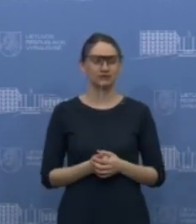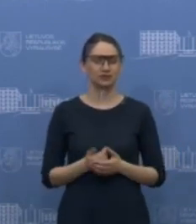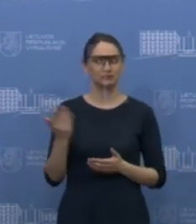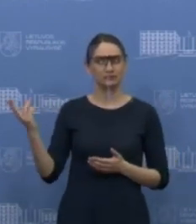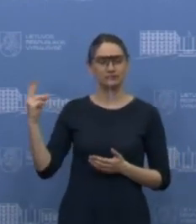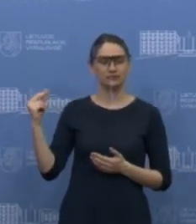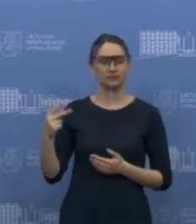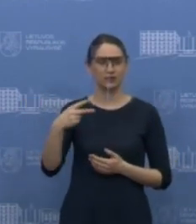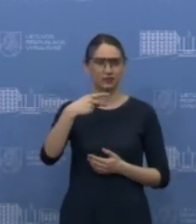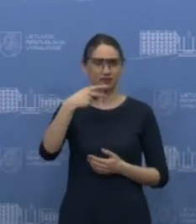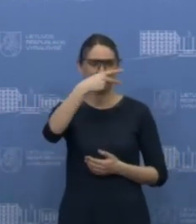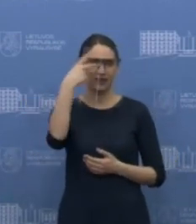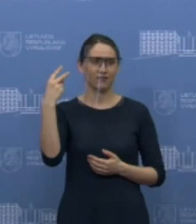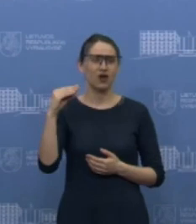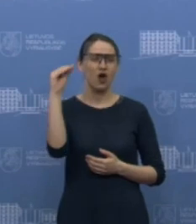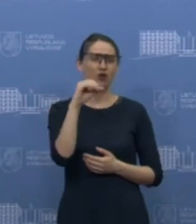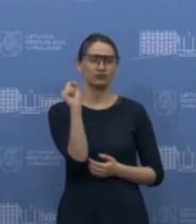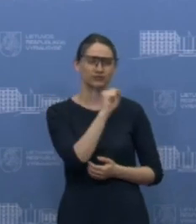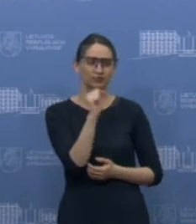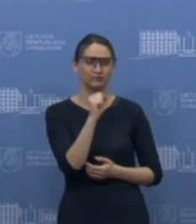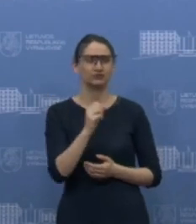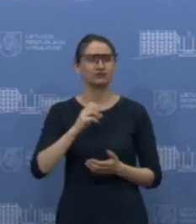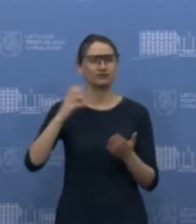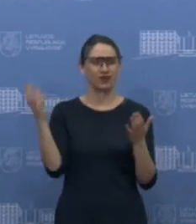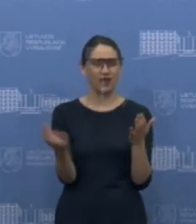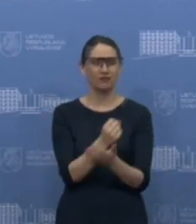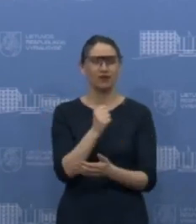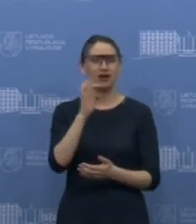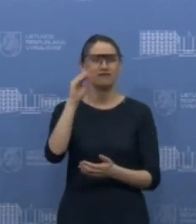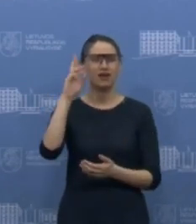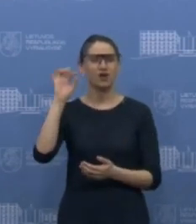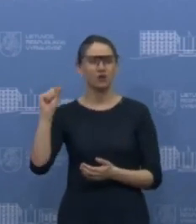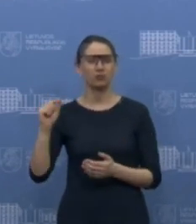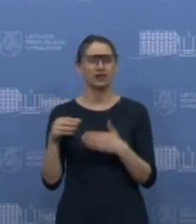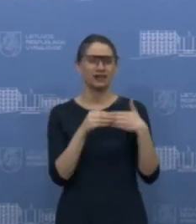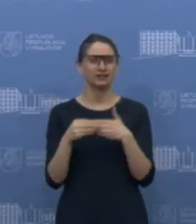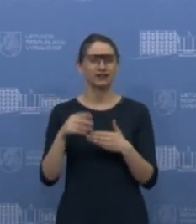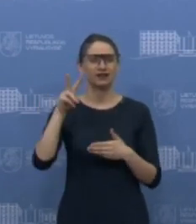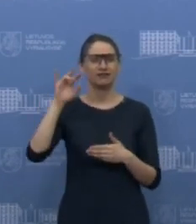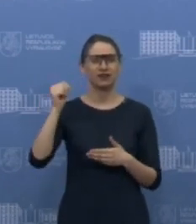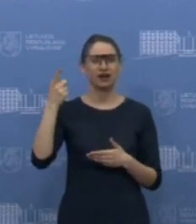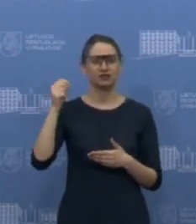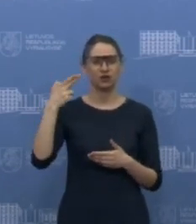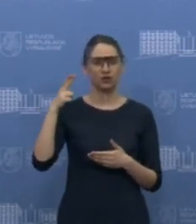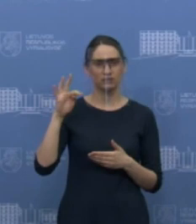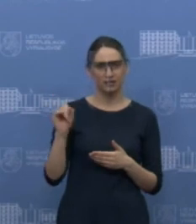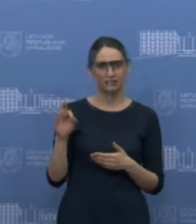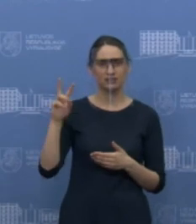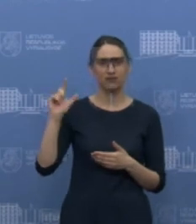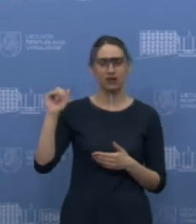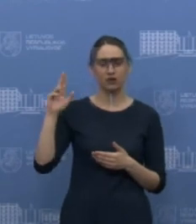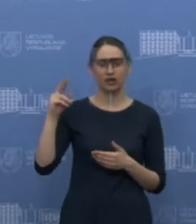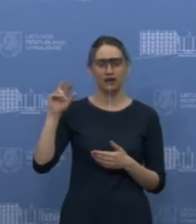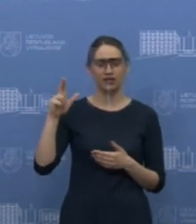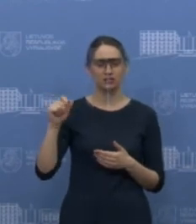Lietuvos nacionalinės eurovizijos atrankos nugalėtoja, grupės darų klyderi Vaidata Valiukevičių, kuris